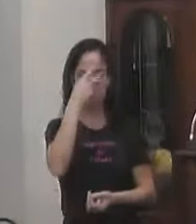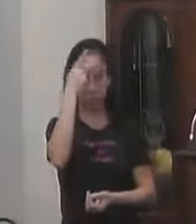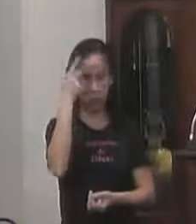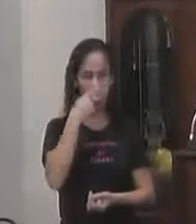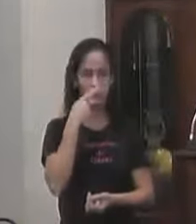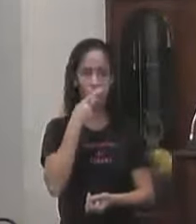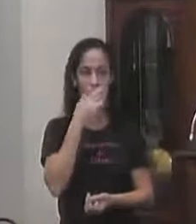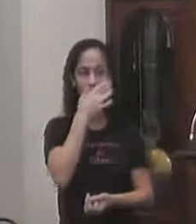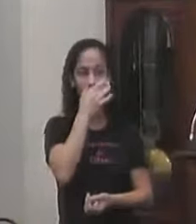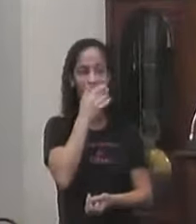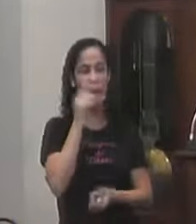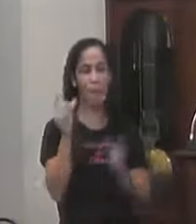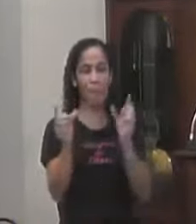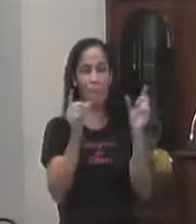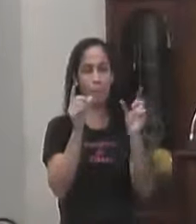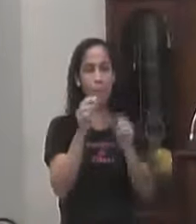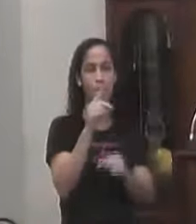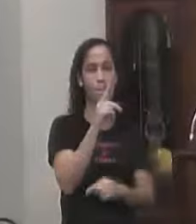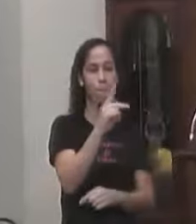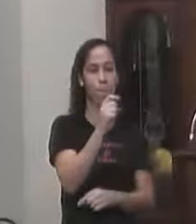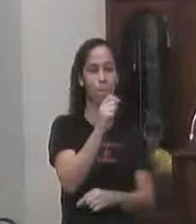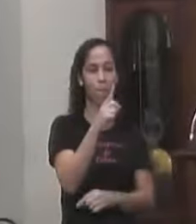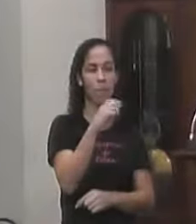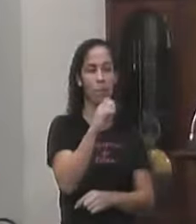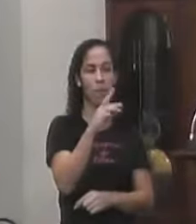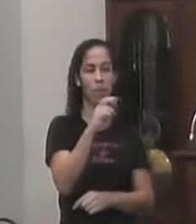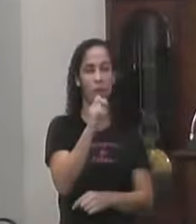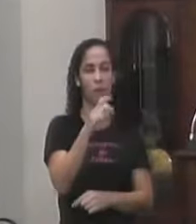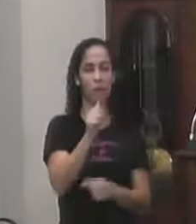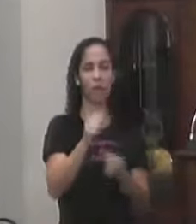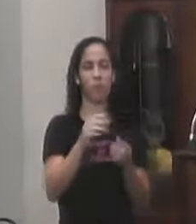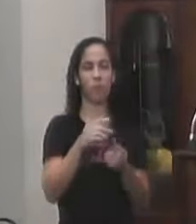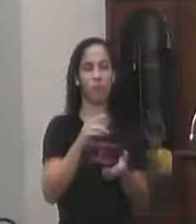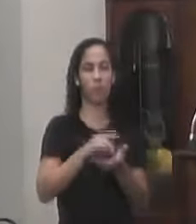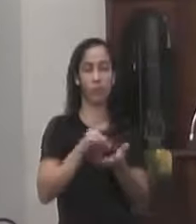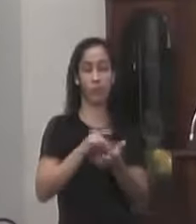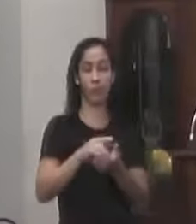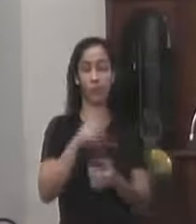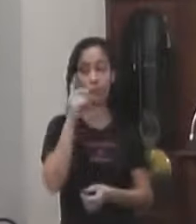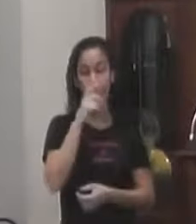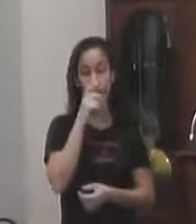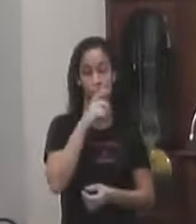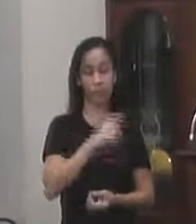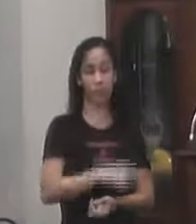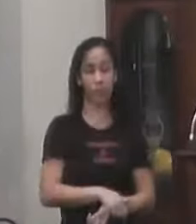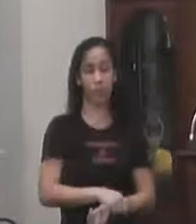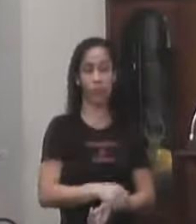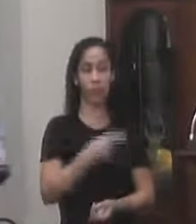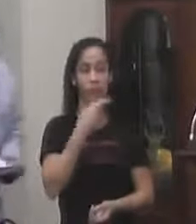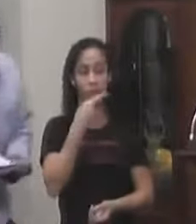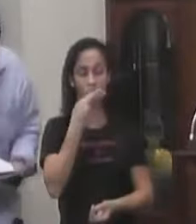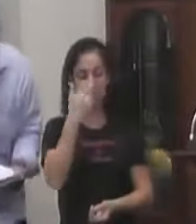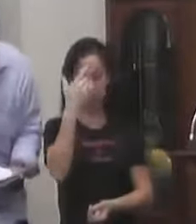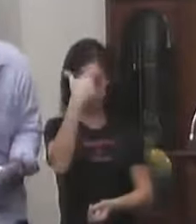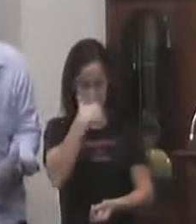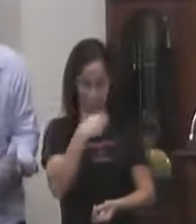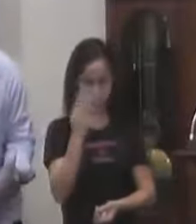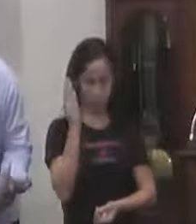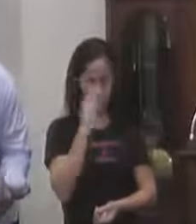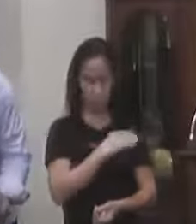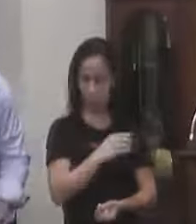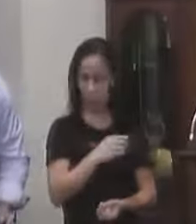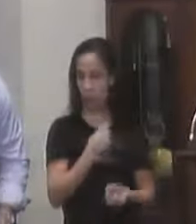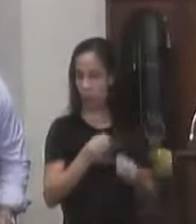Palavras O David Que em verdades E mentiras Que denigrem A imagem De